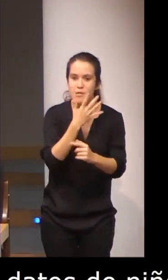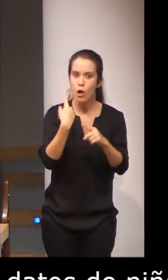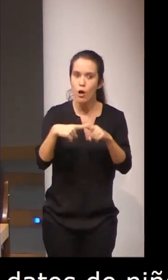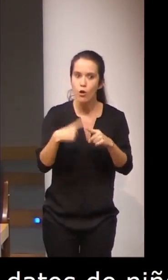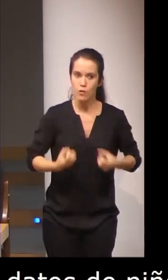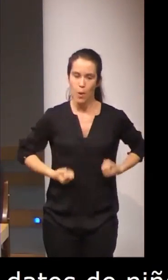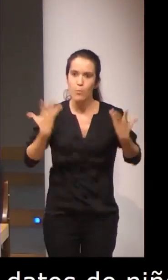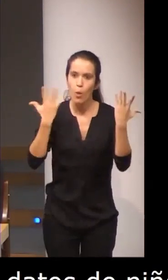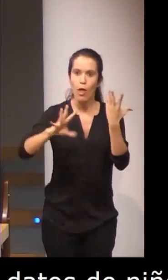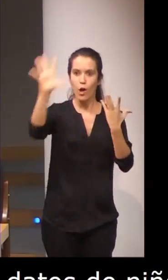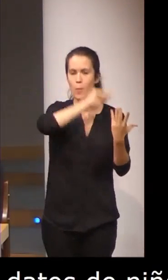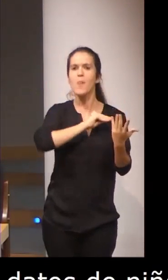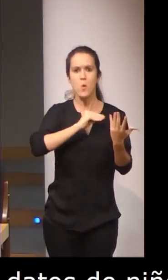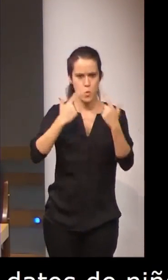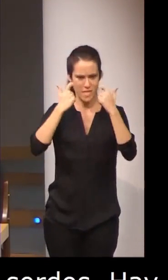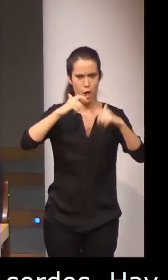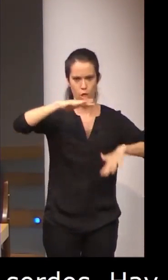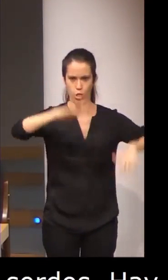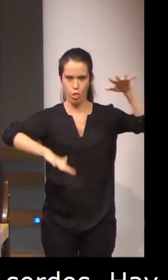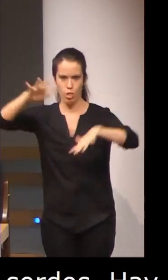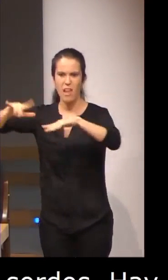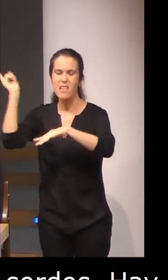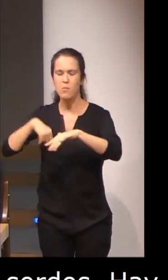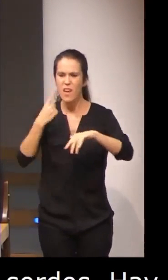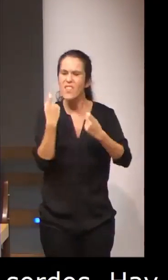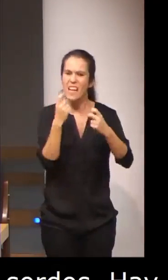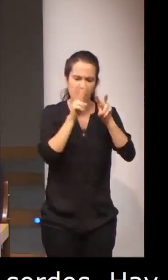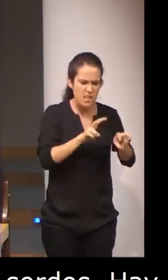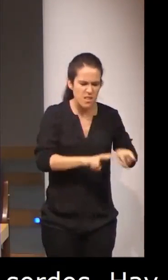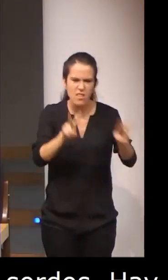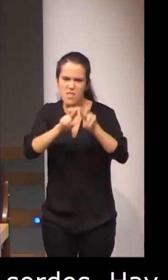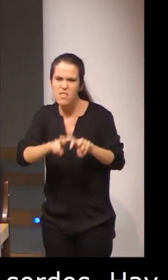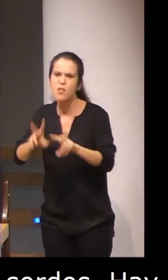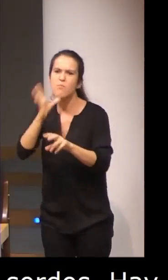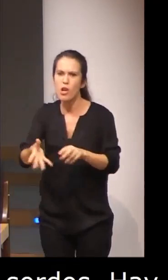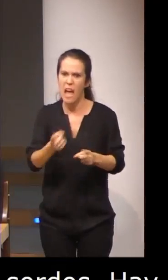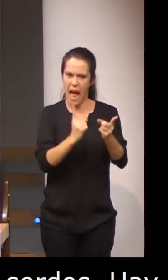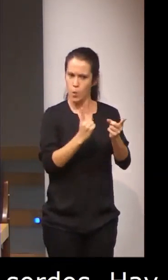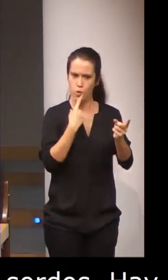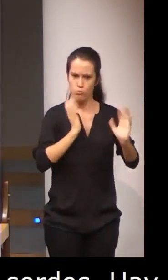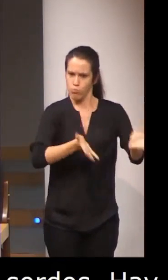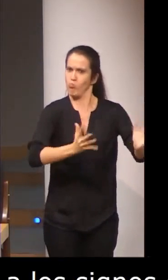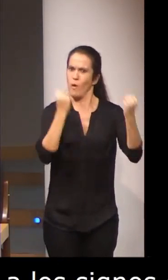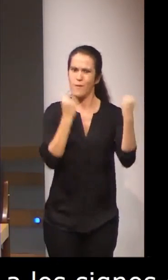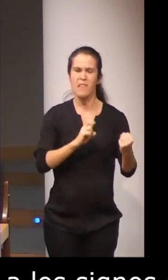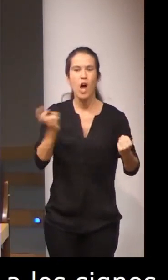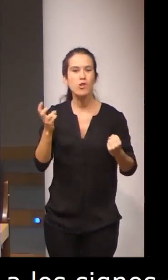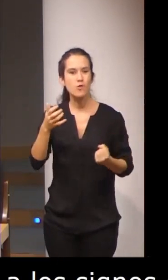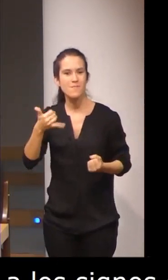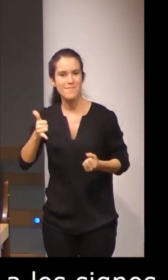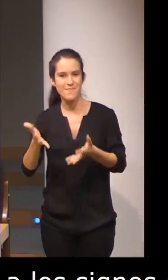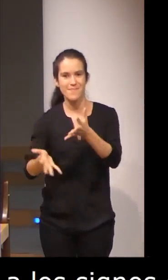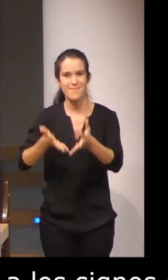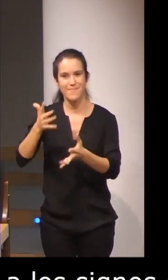y producen los niños, y hay que examinar todavía a qué se debe que unos niños signen tanto y otros tampoco. Y